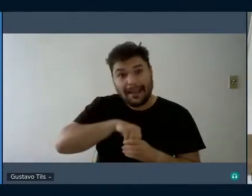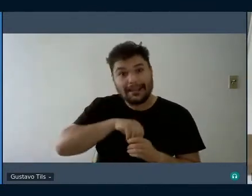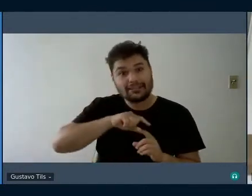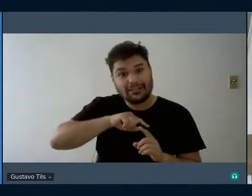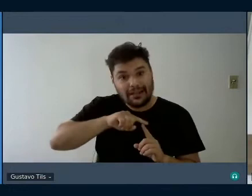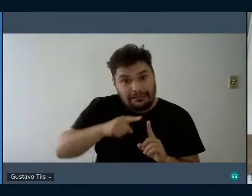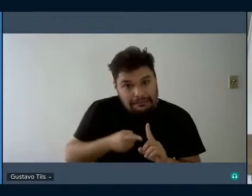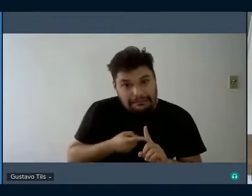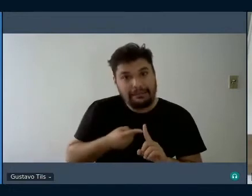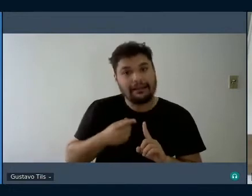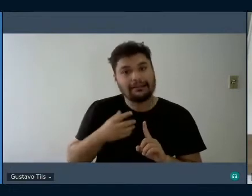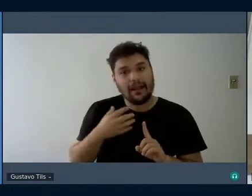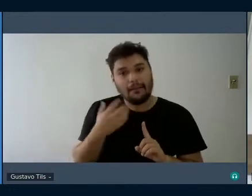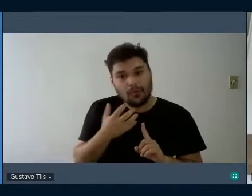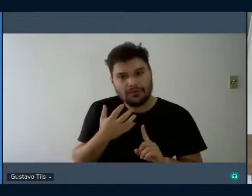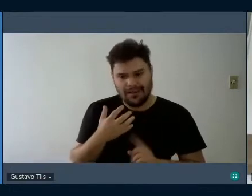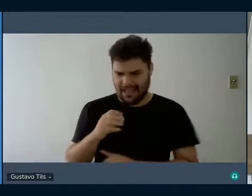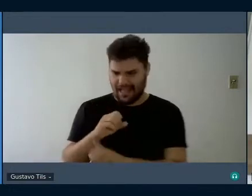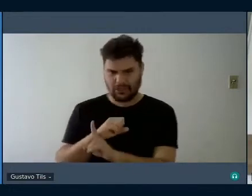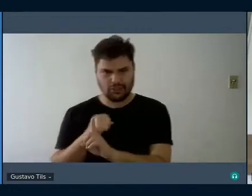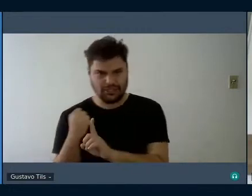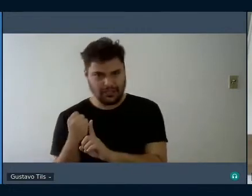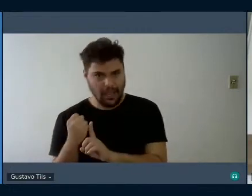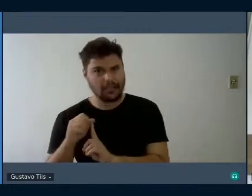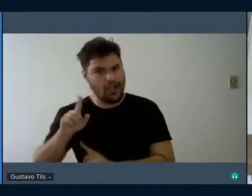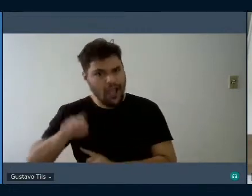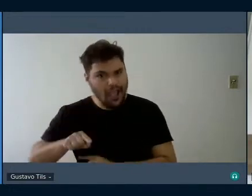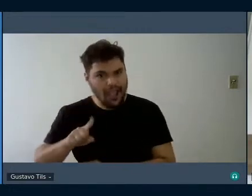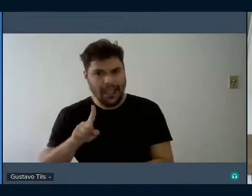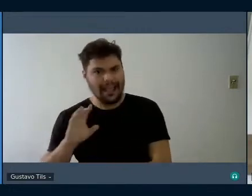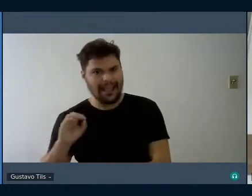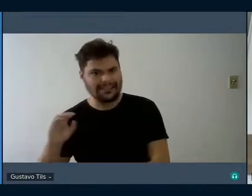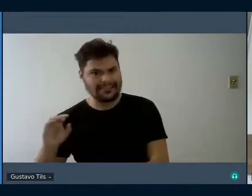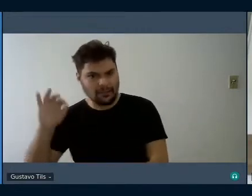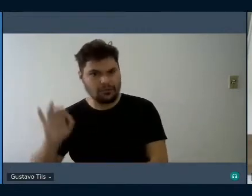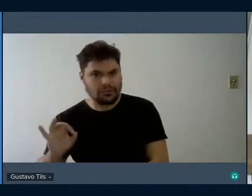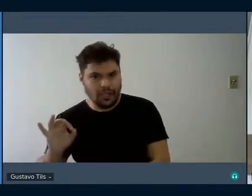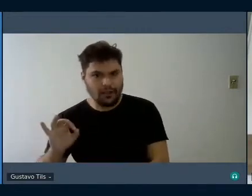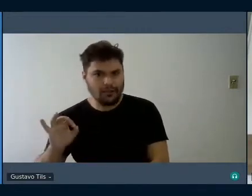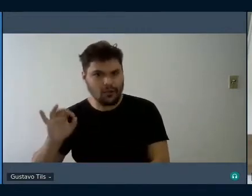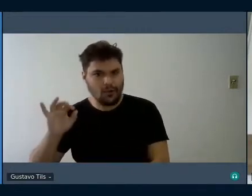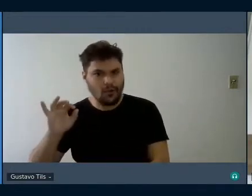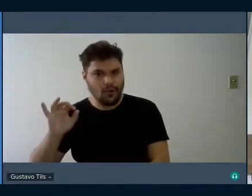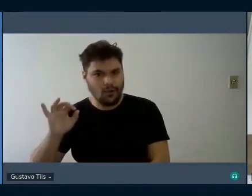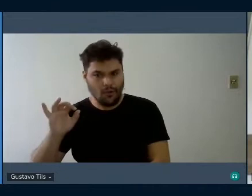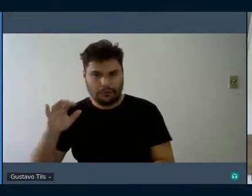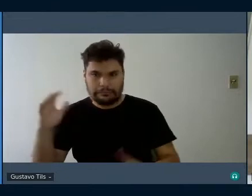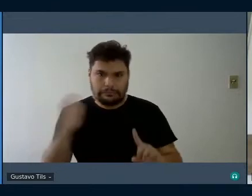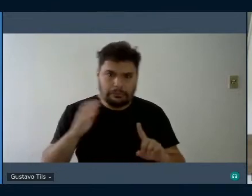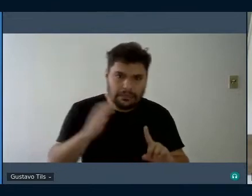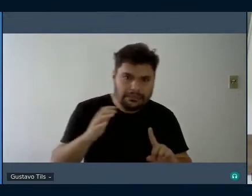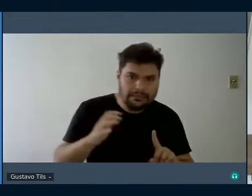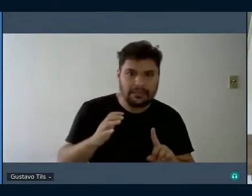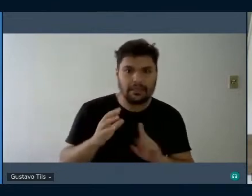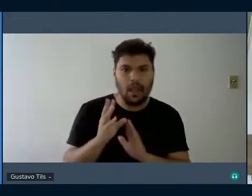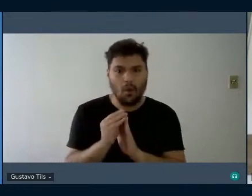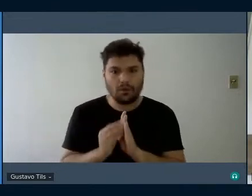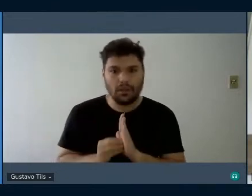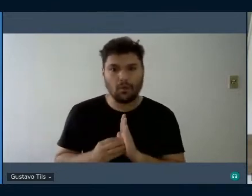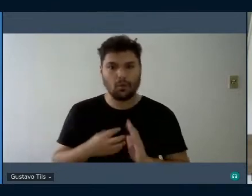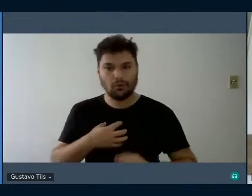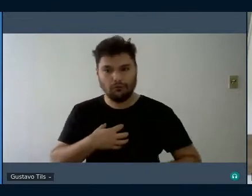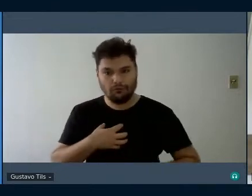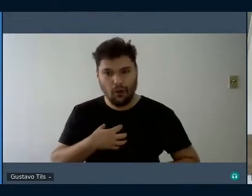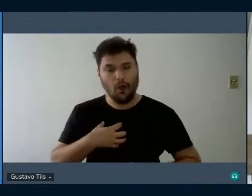totalmente responsável pelo que as crianças internalizam na forma e no conteúdo psicológico e